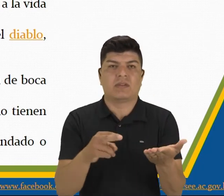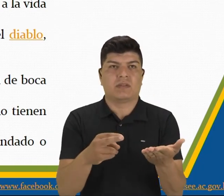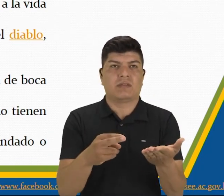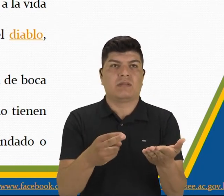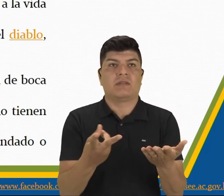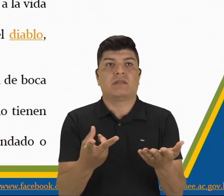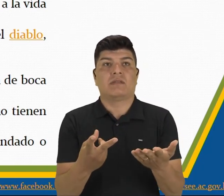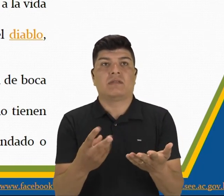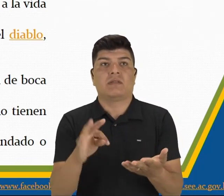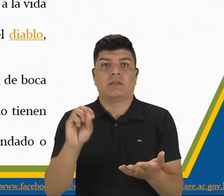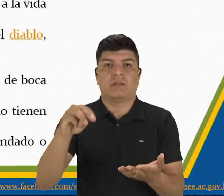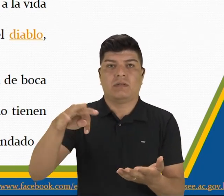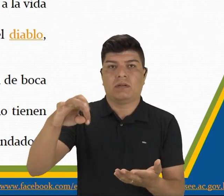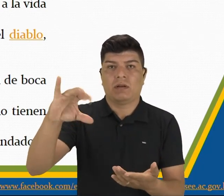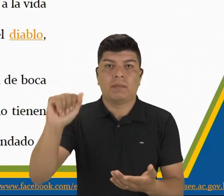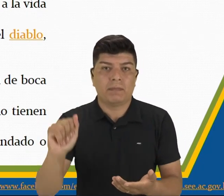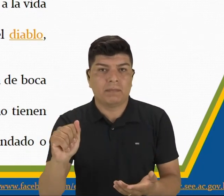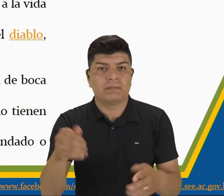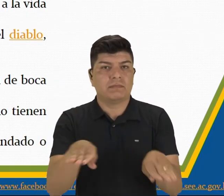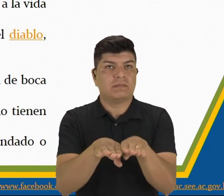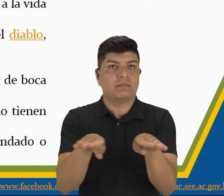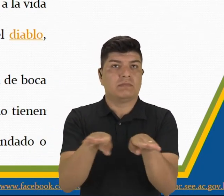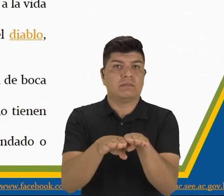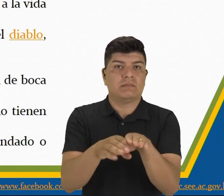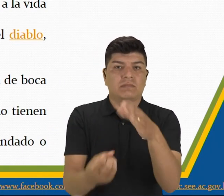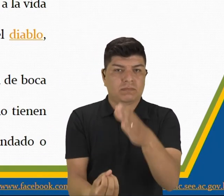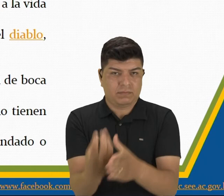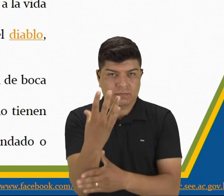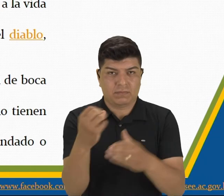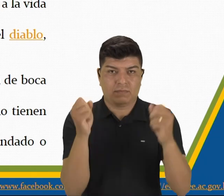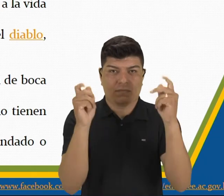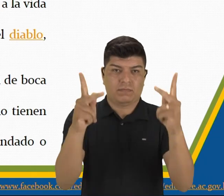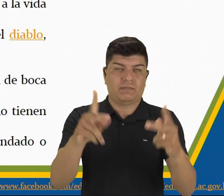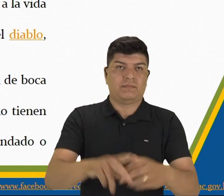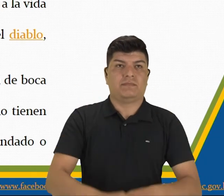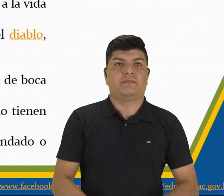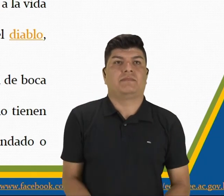por su temática y por su origen, ¿ok?